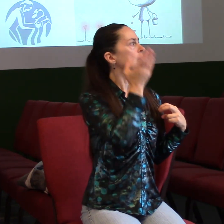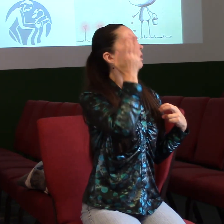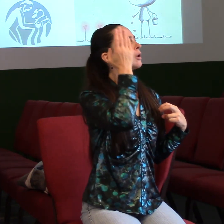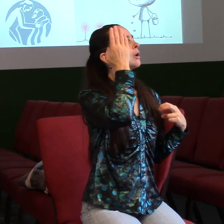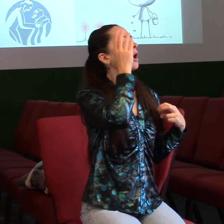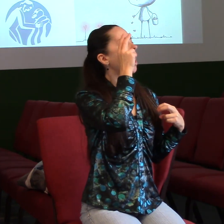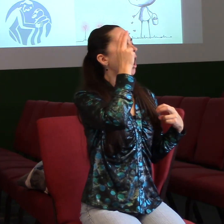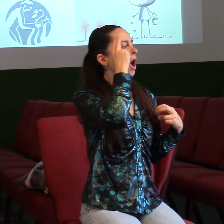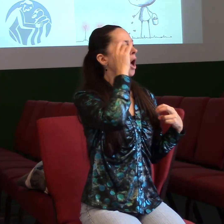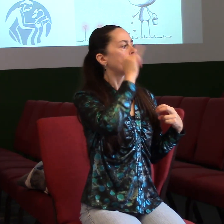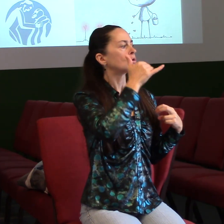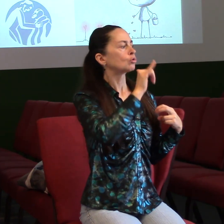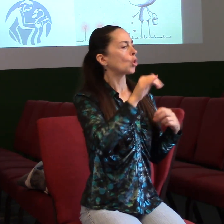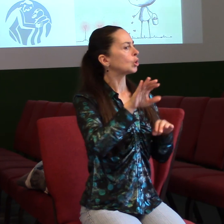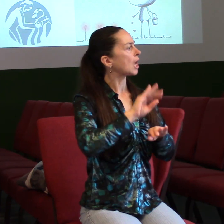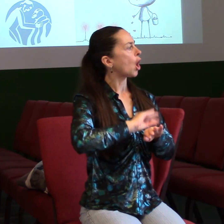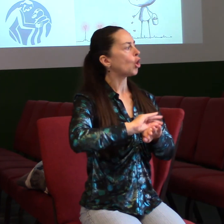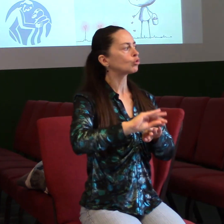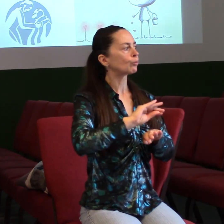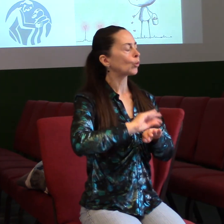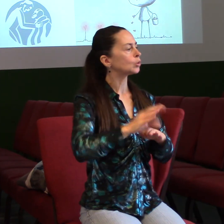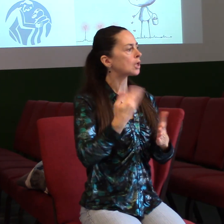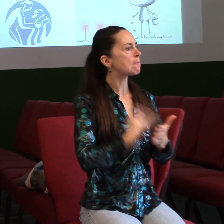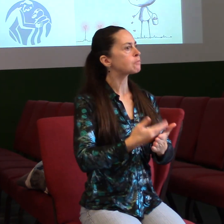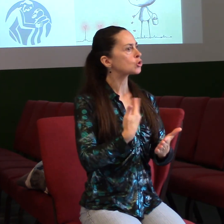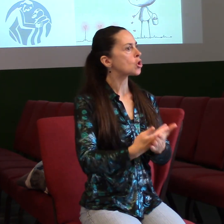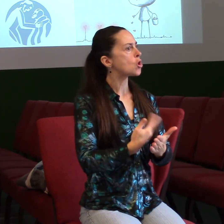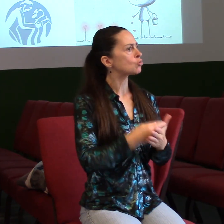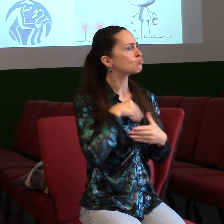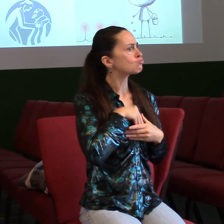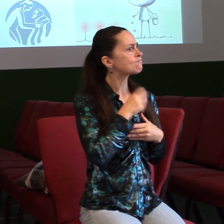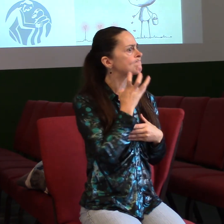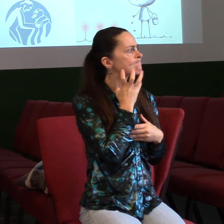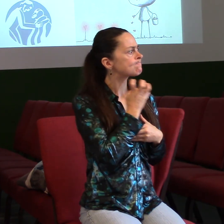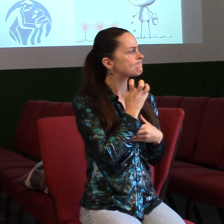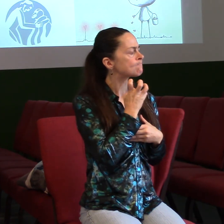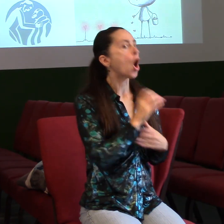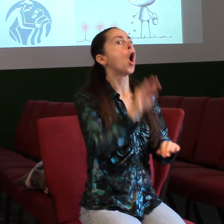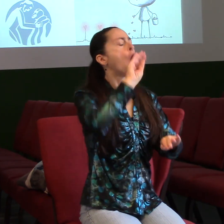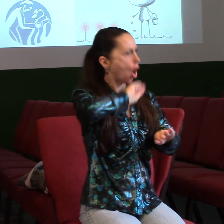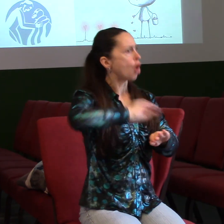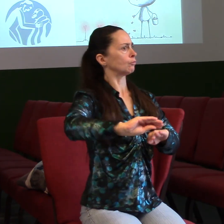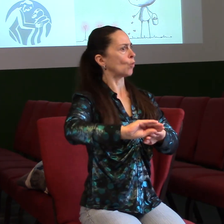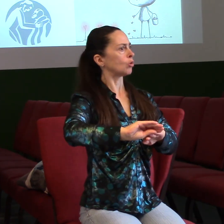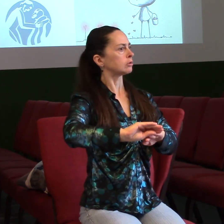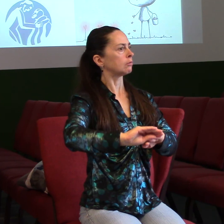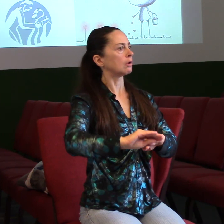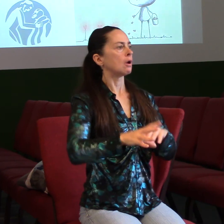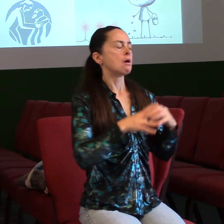A tak jsem jim odpustil. A teď jsem z toho svobodný a můžu zase jít dál. A já jsem si říkal, aha,